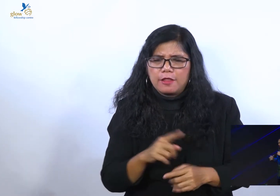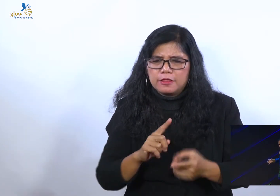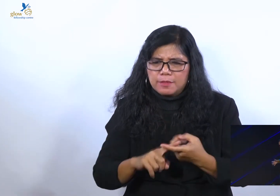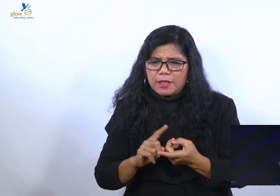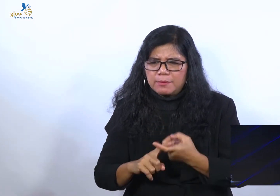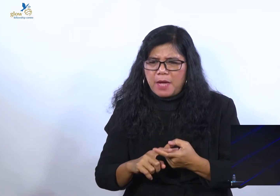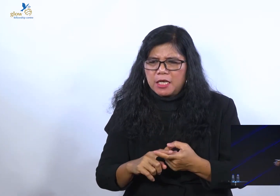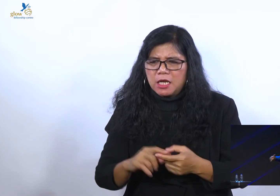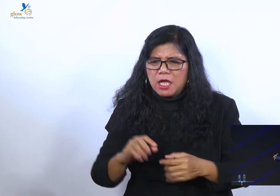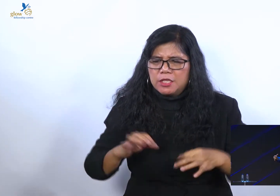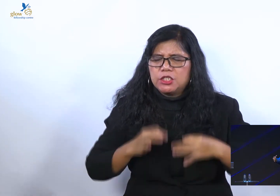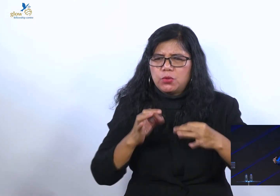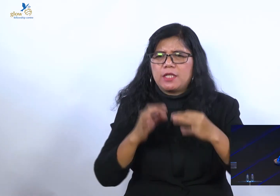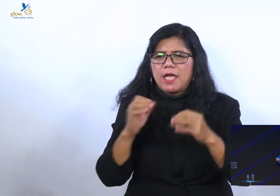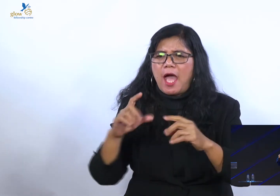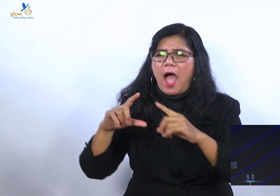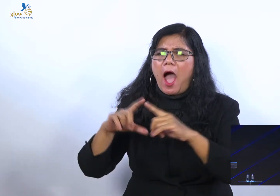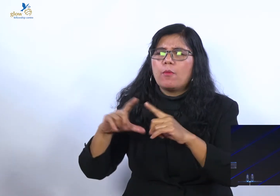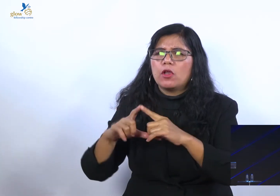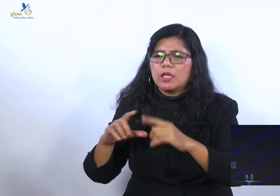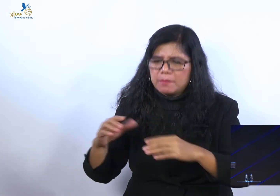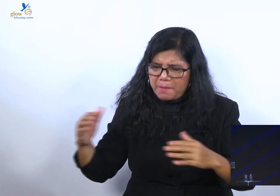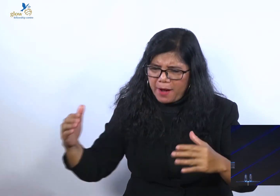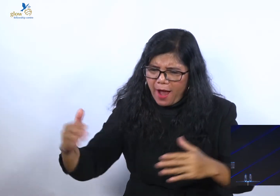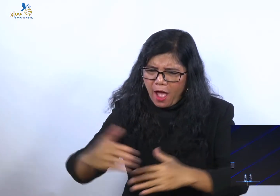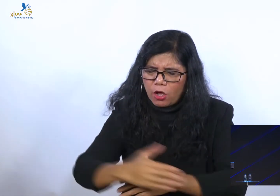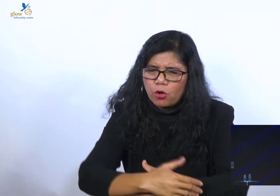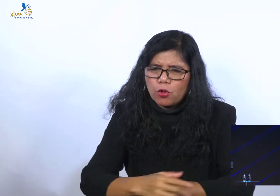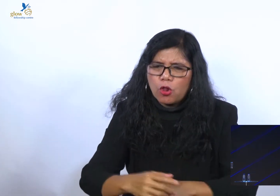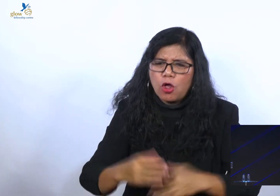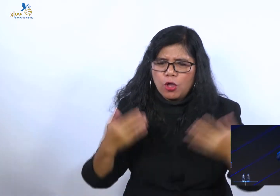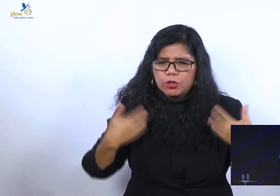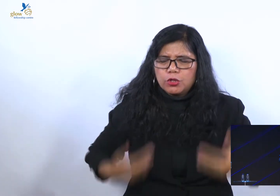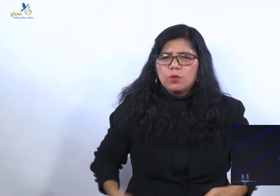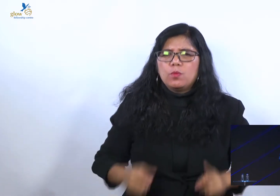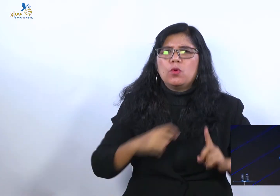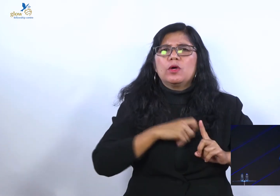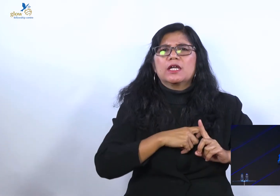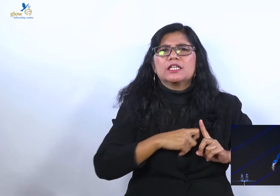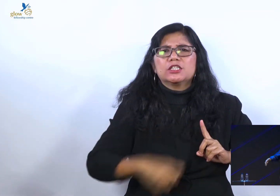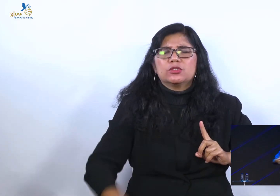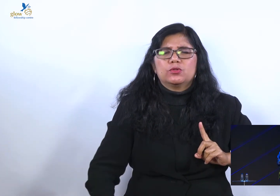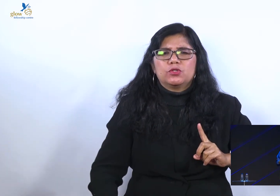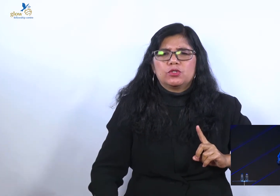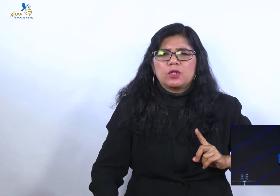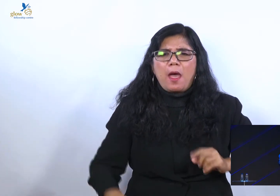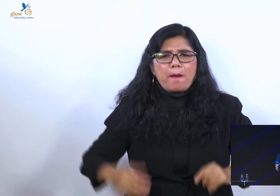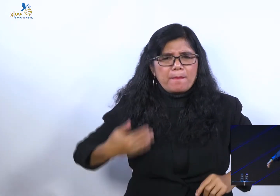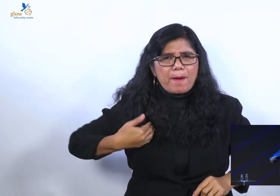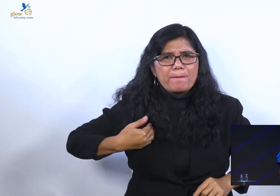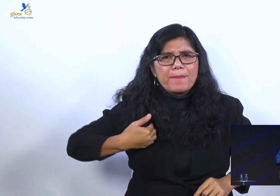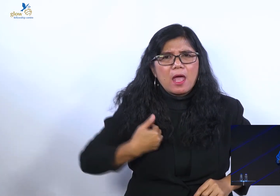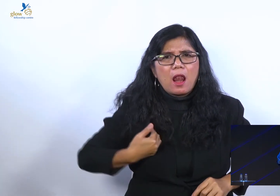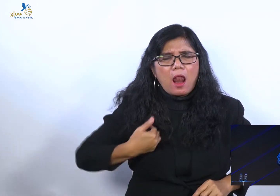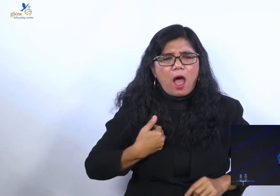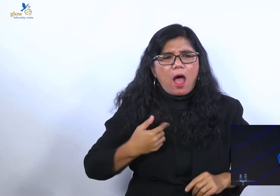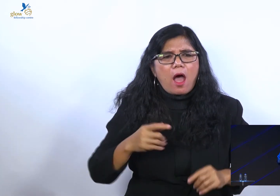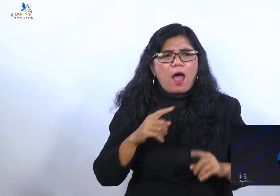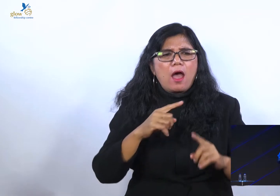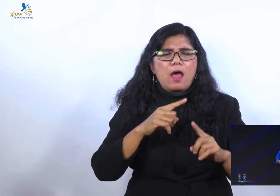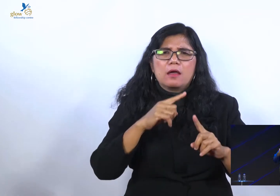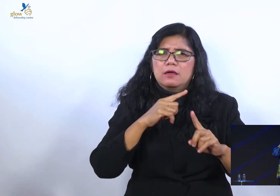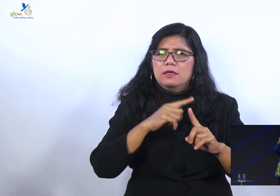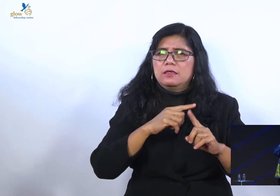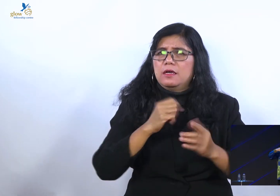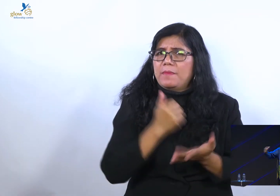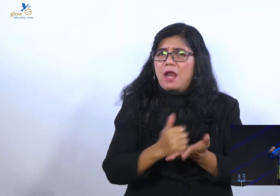apologet, itu jiwanya memerangkul tubuh Kristus. Kenapa? Apologet itu adalah membela kebenaran, membela gereja, membela kesatuan tubuh